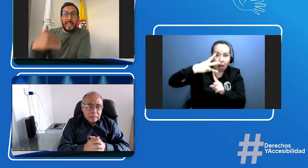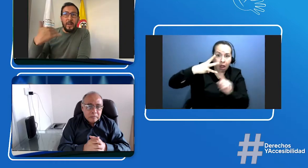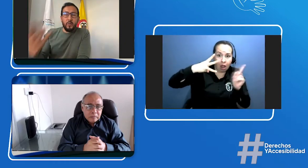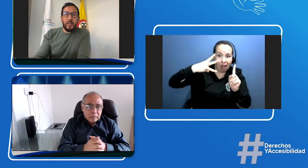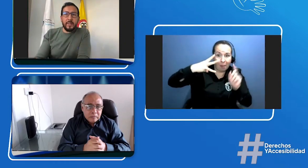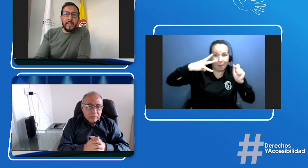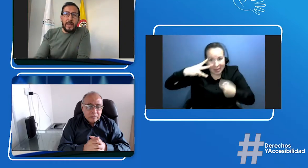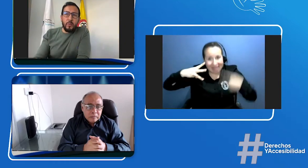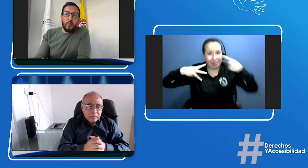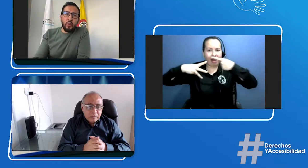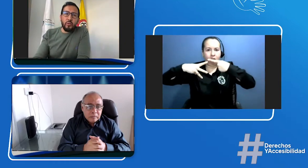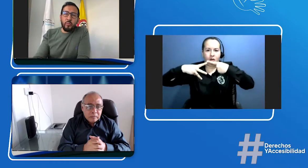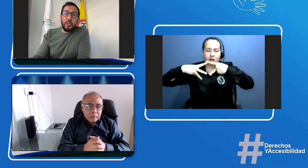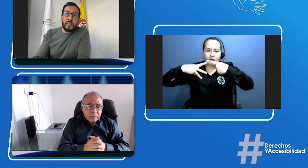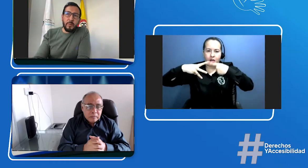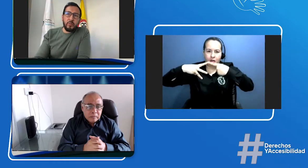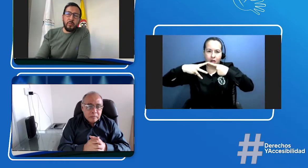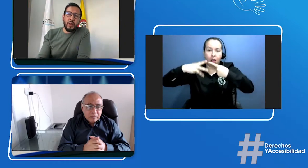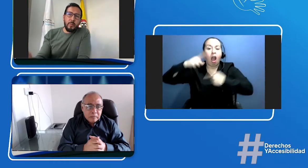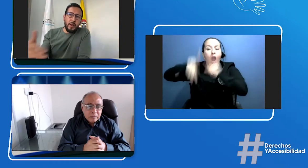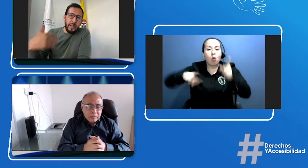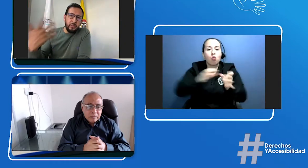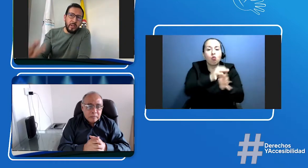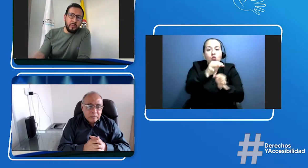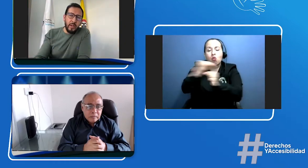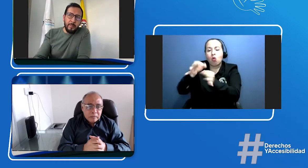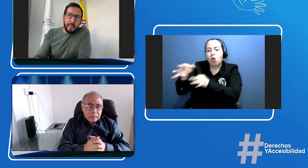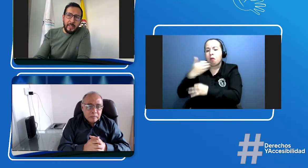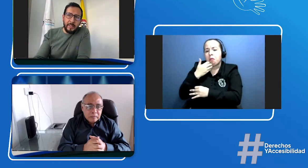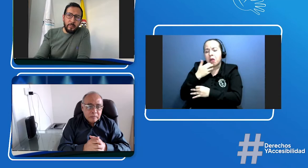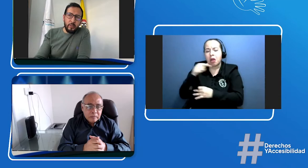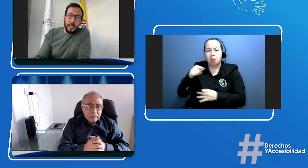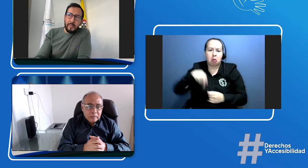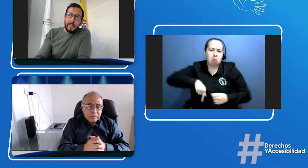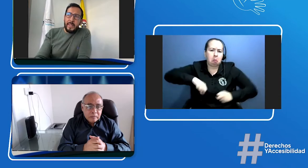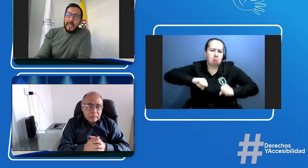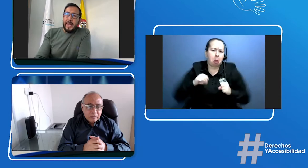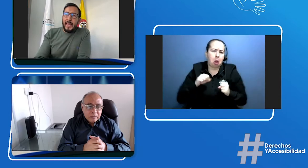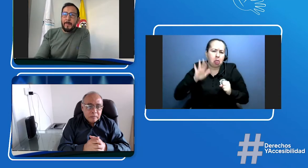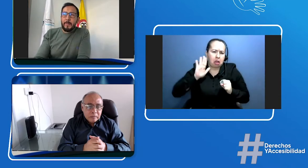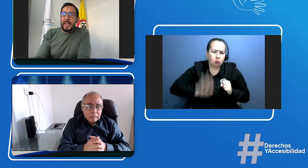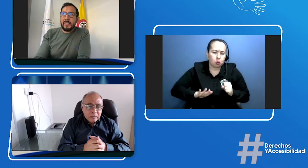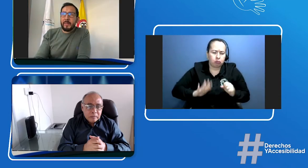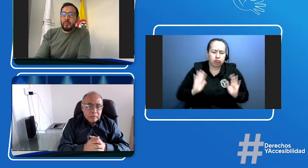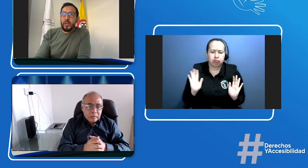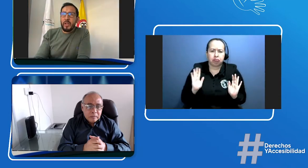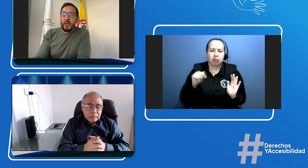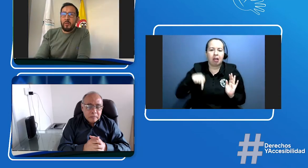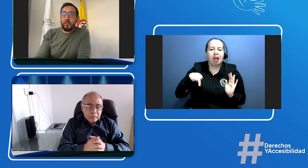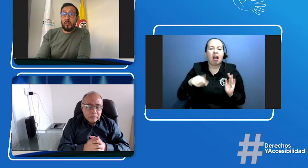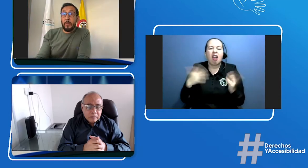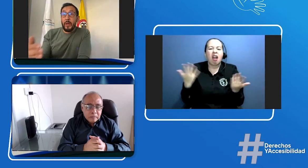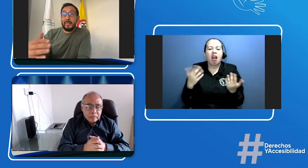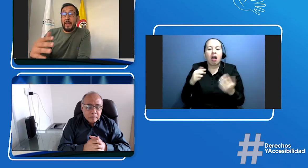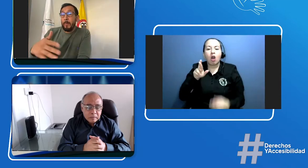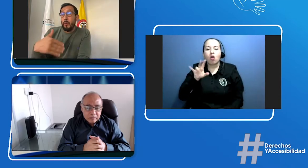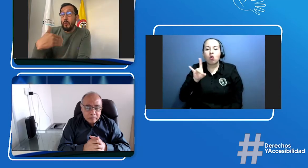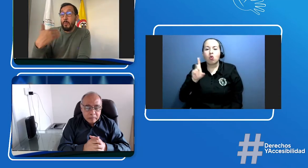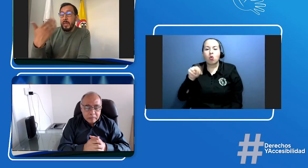algunos municipios, por ejemplo, en el caso de la ciudad capital, que es Bogotá, la inscripción en el RUND se puede hacer por vía